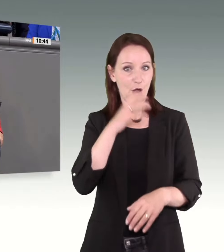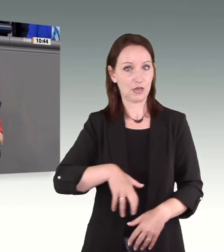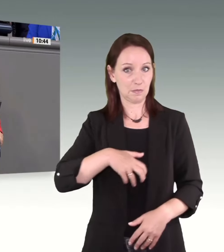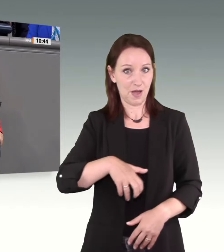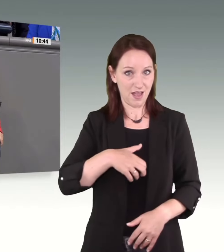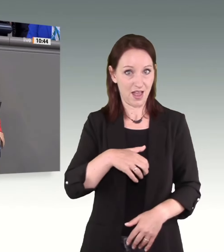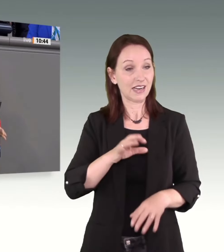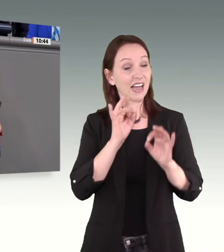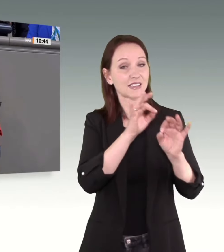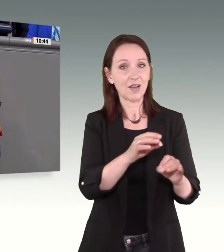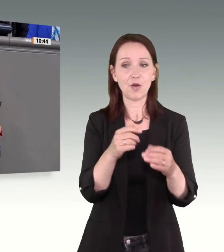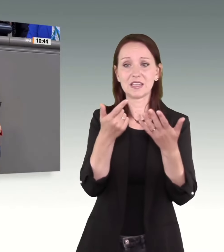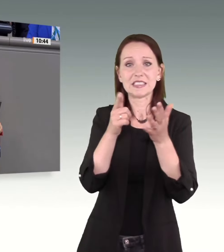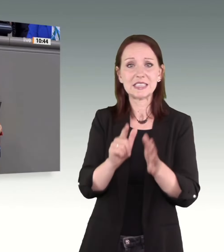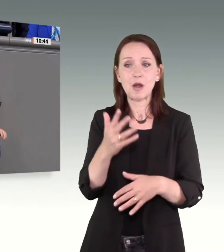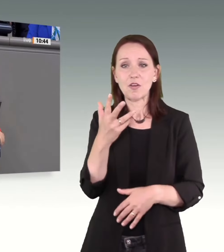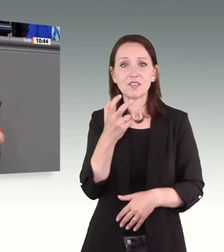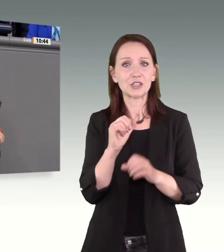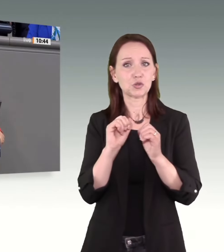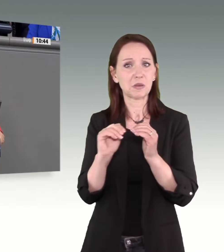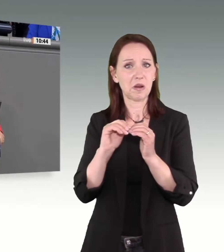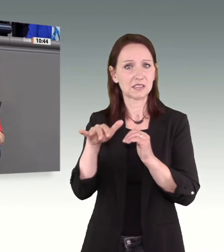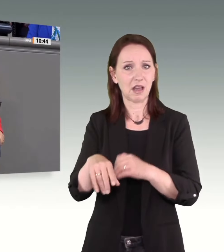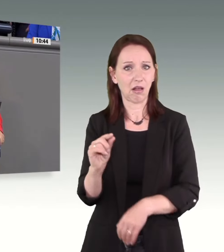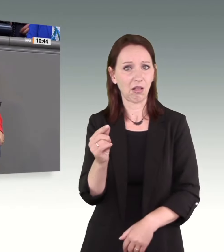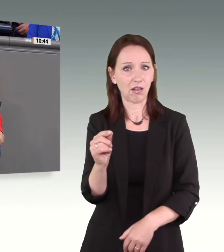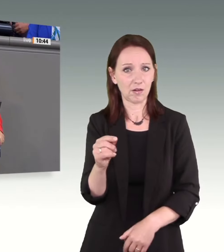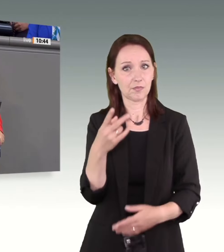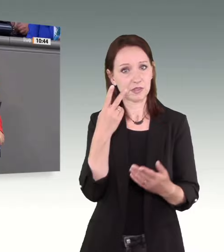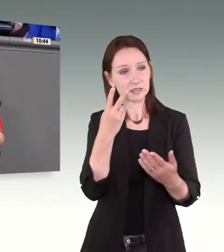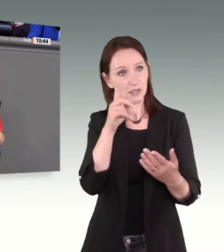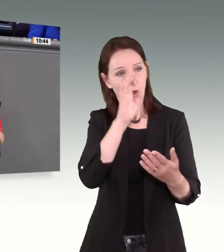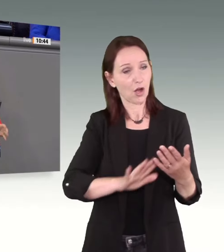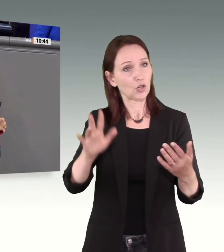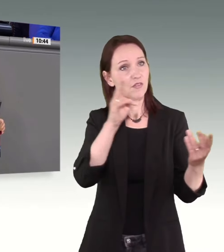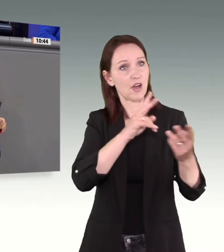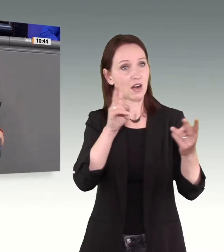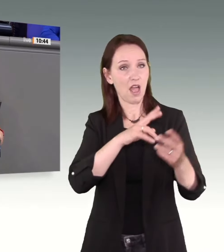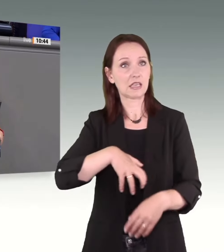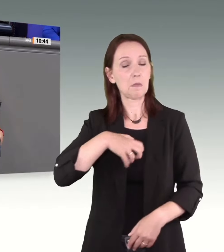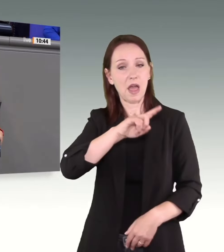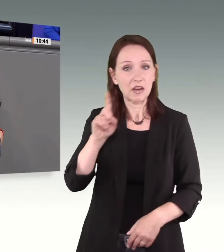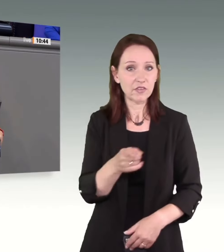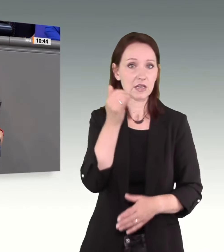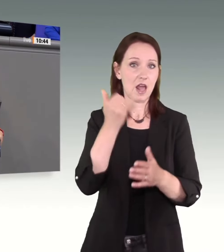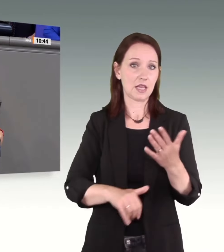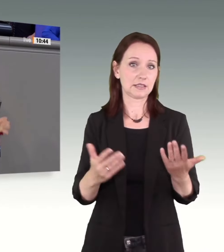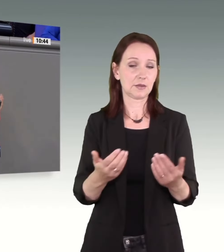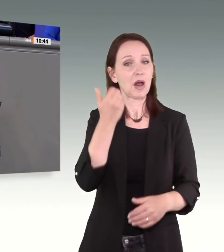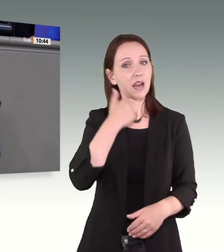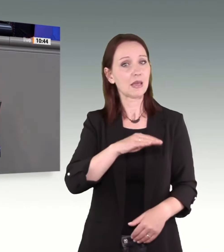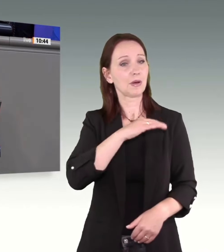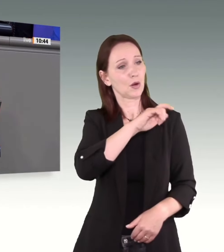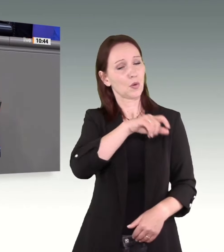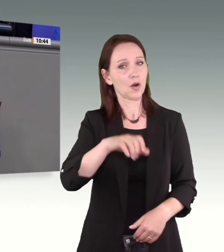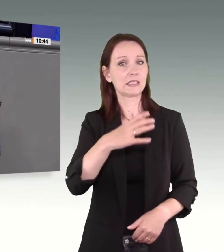zur Verfügung. Damit gehört Bayern mal wieder zu einem der Schlusslichter in der Bundesrepublik. Liebe Kolleginnen und der CSU, bitte